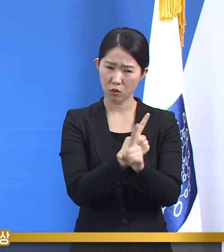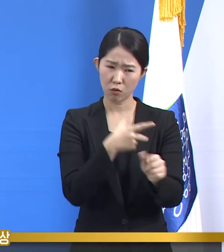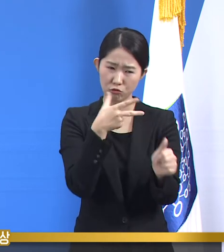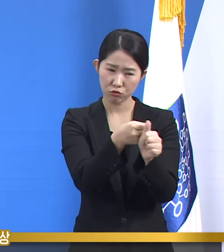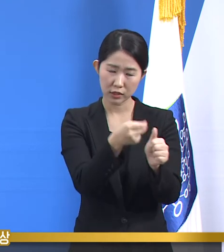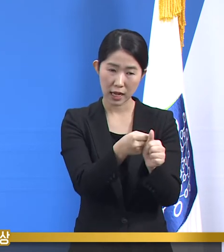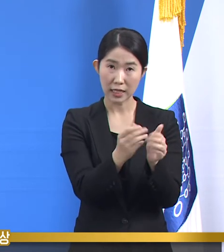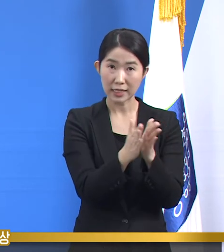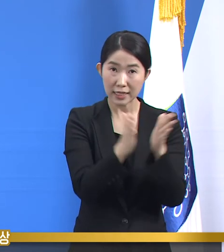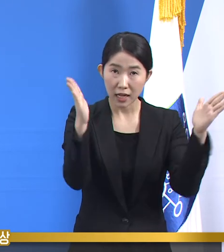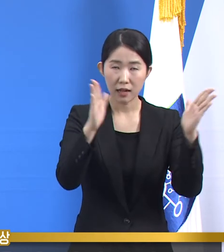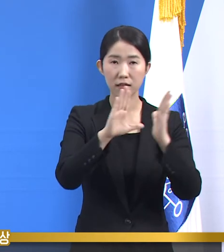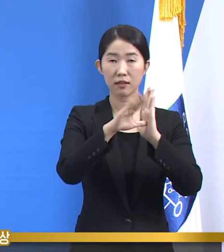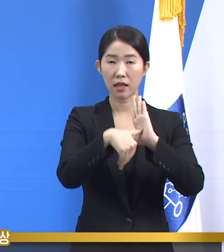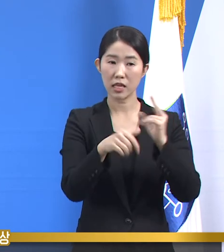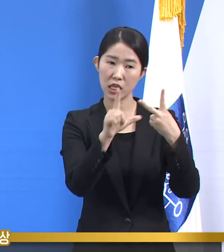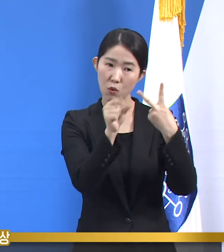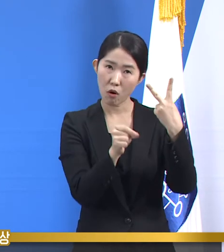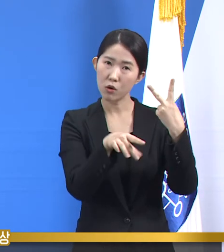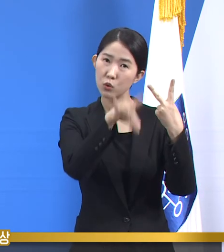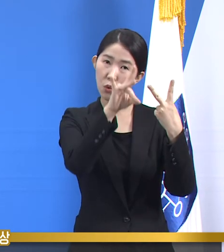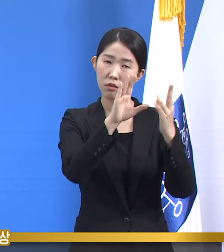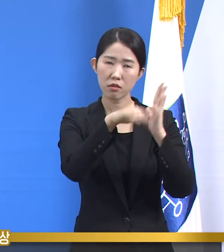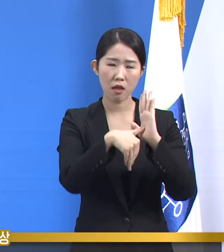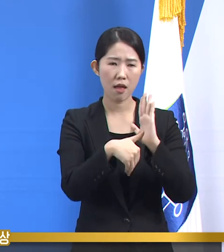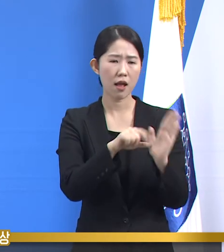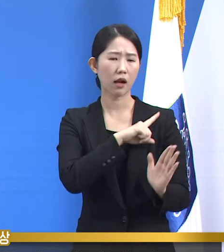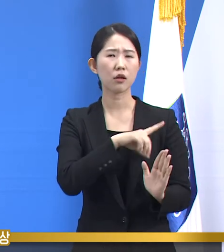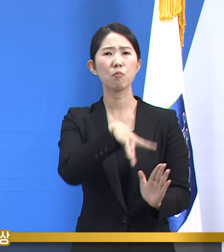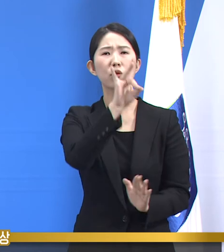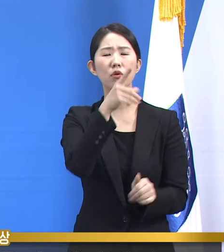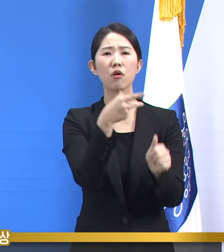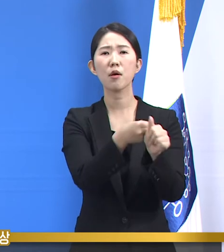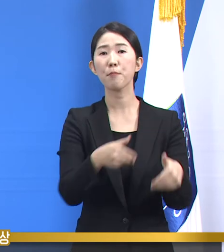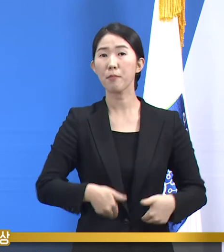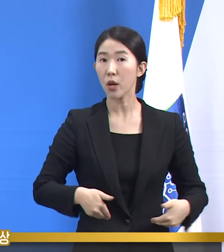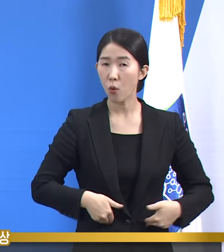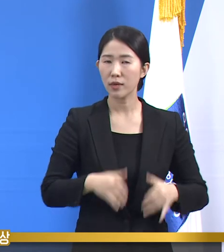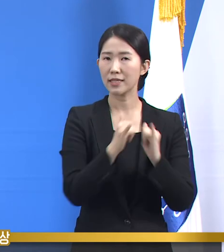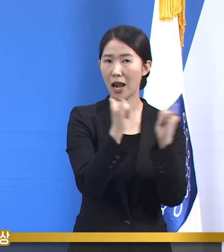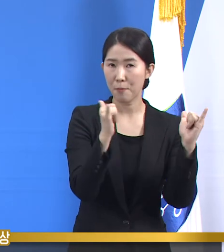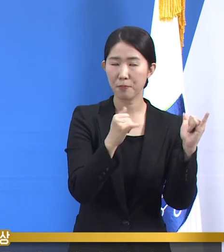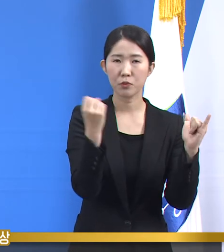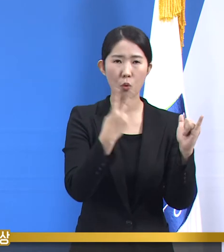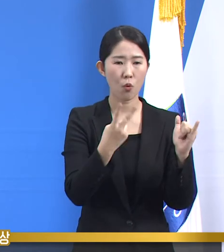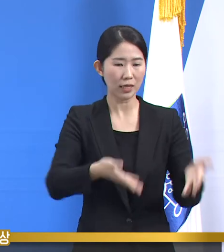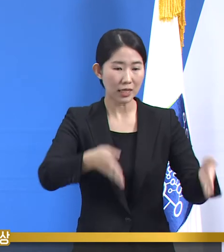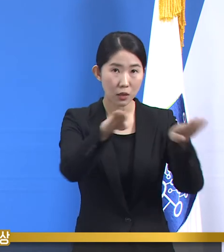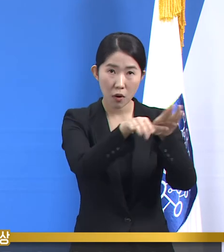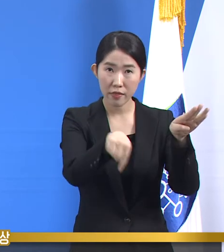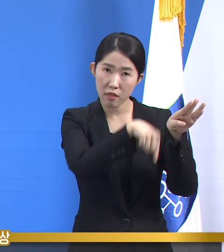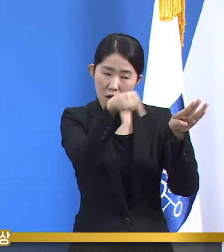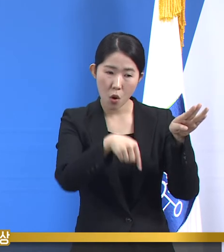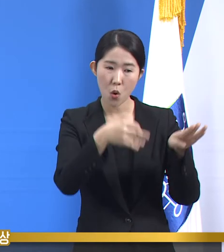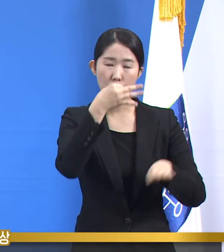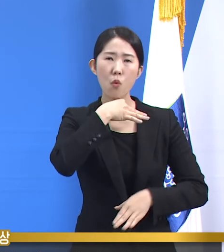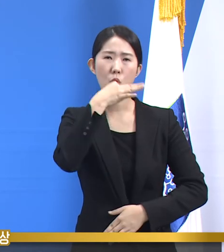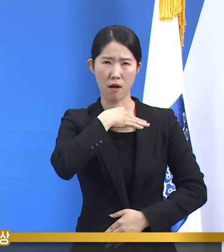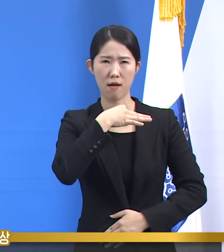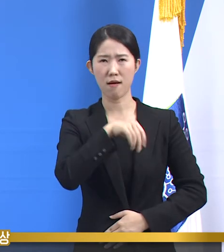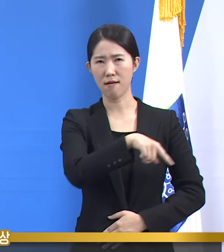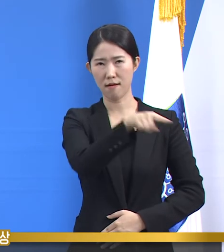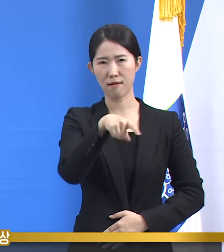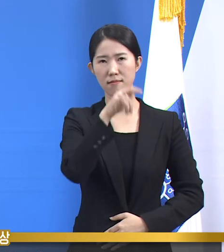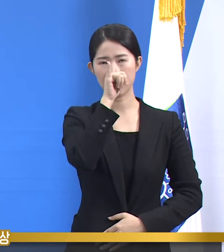초기에는 우선 접종 대상자 그룹에 속하는 접종자 개인이나 기관에서 효과를 얻게 되는 것입니다.